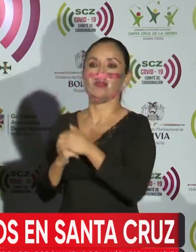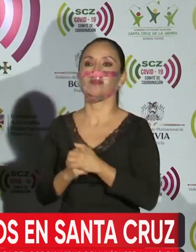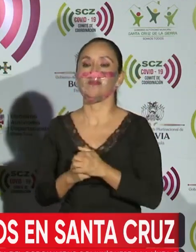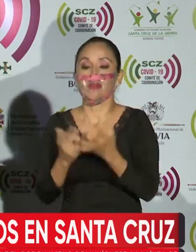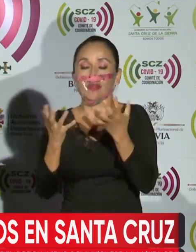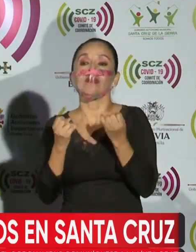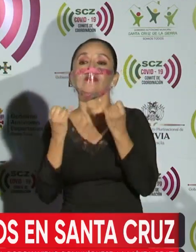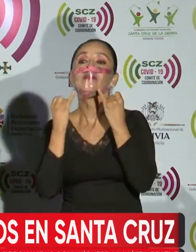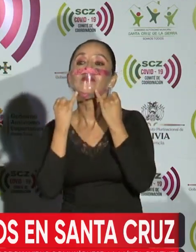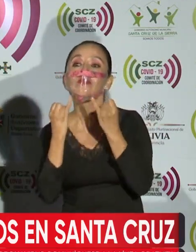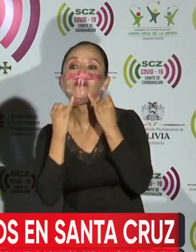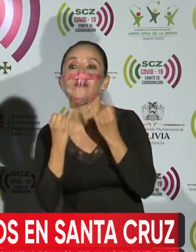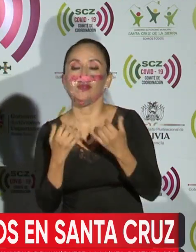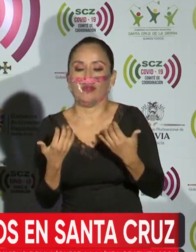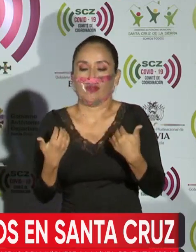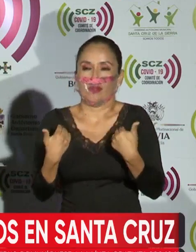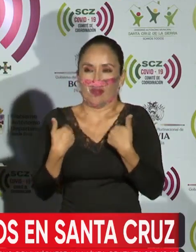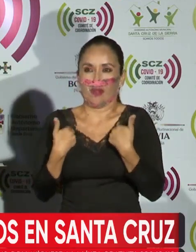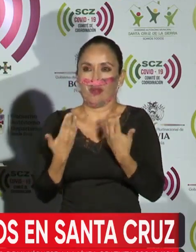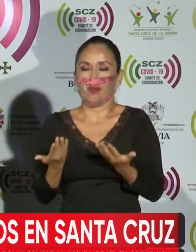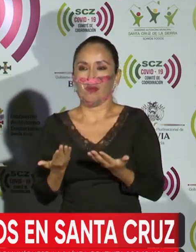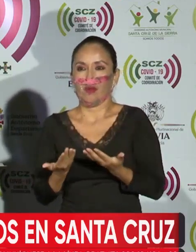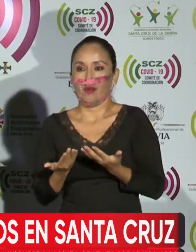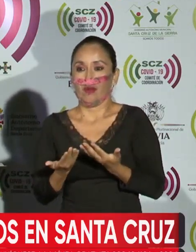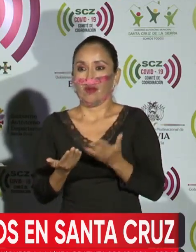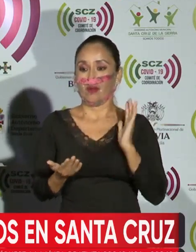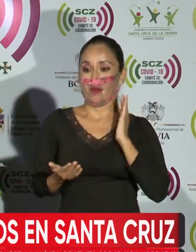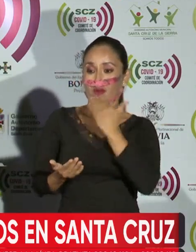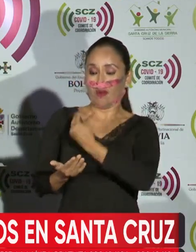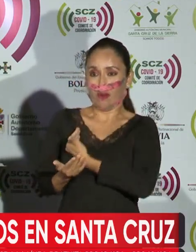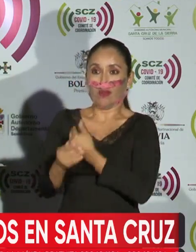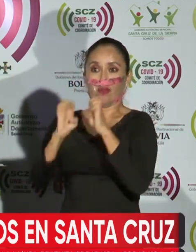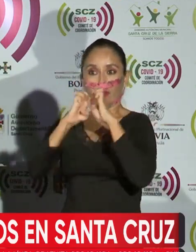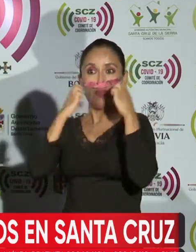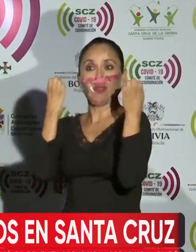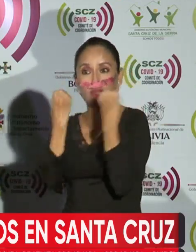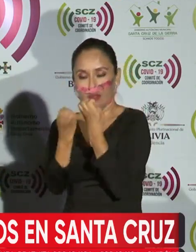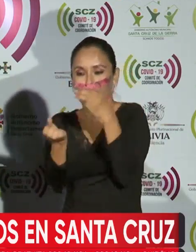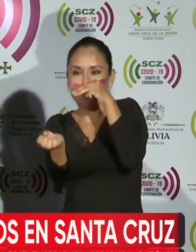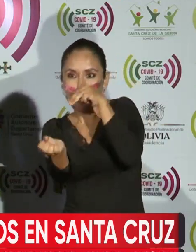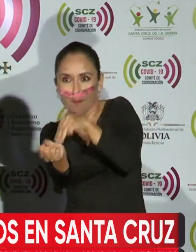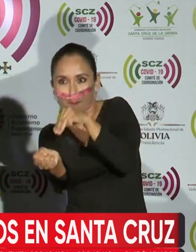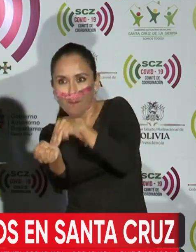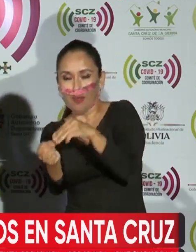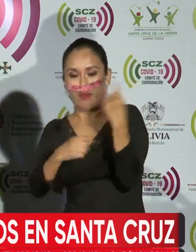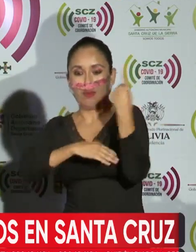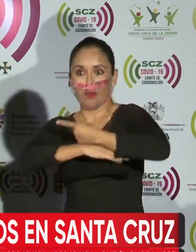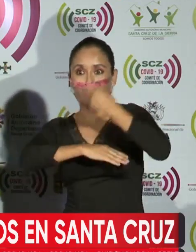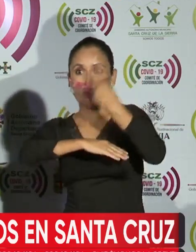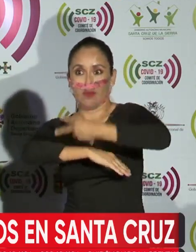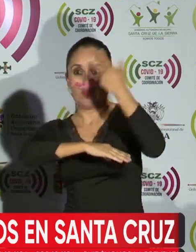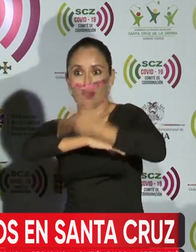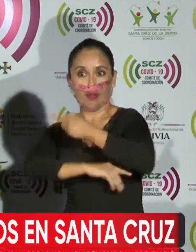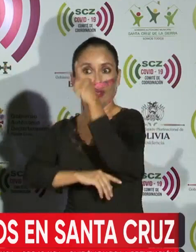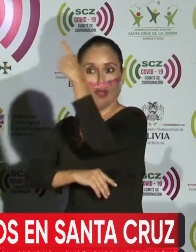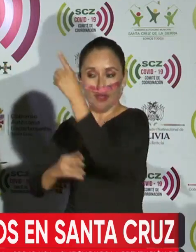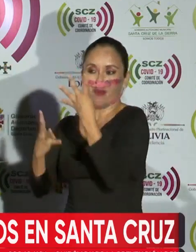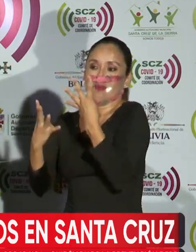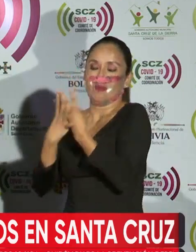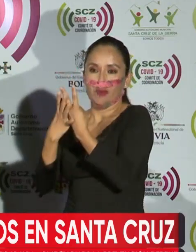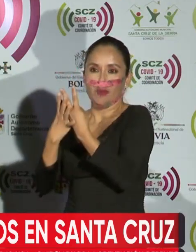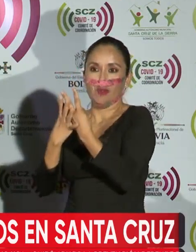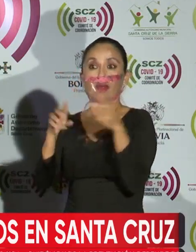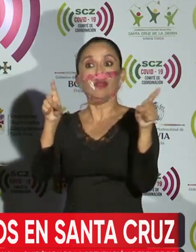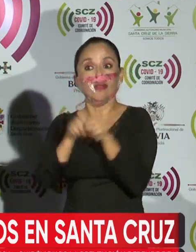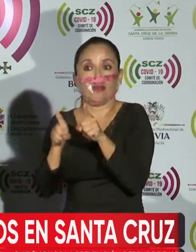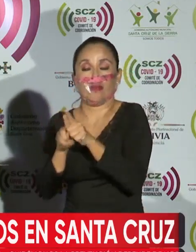informarles que tenemos que nuestras brigadas médicas que han estado atendiendo estos tres días en el penal, aparte de